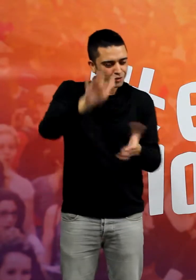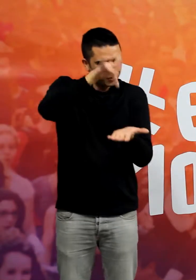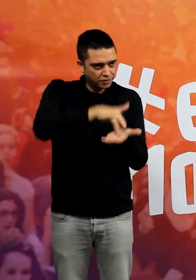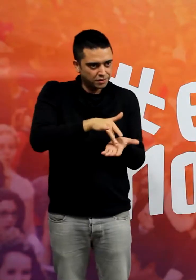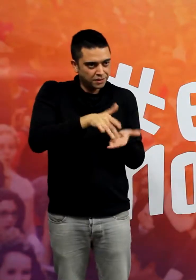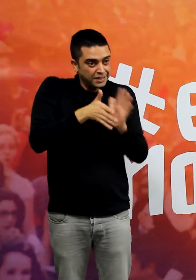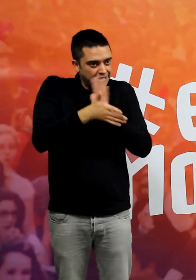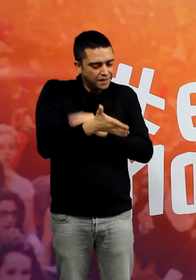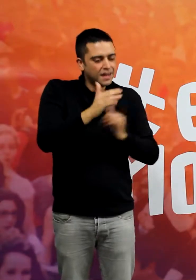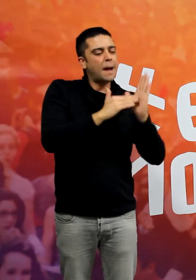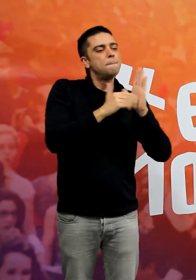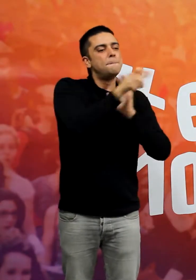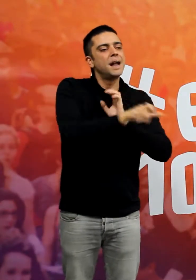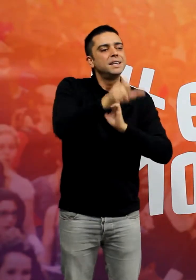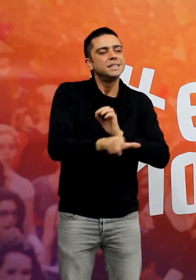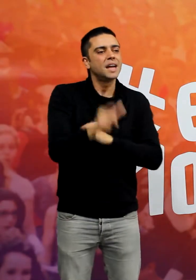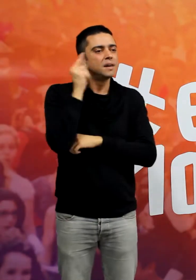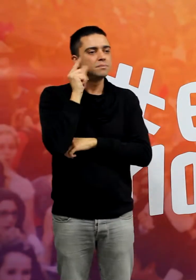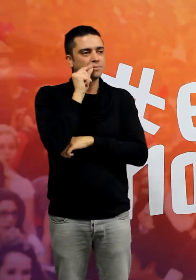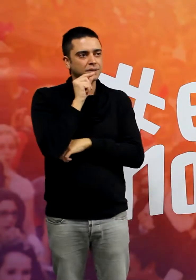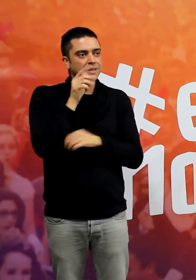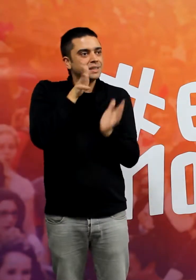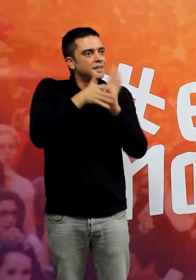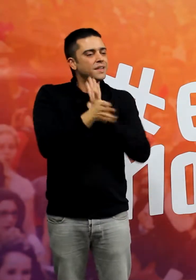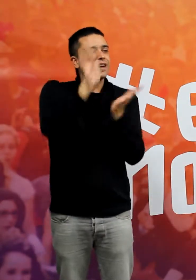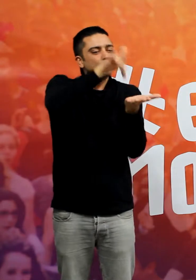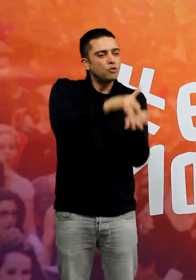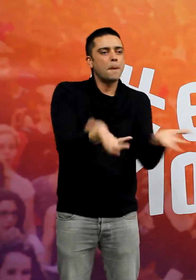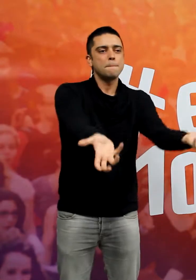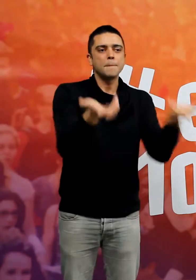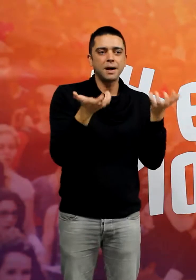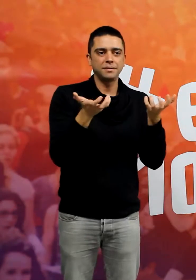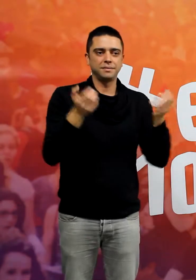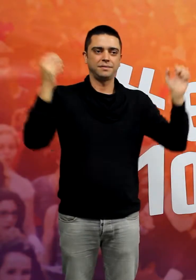És el moment dels valencians i les valencianes. És el moment de guanyar.